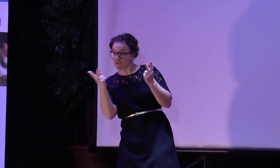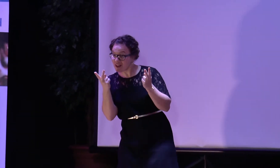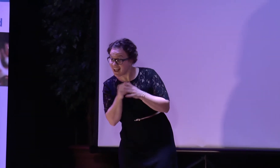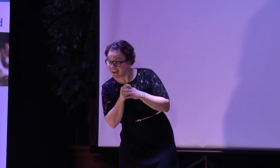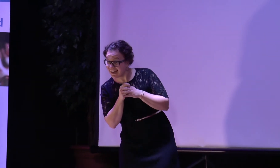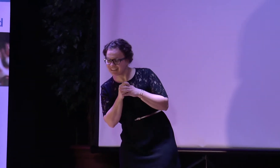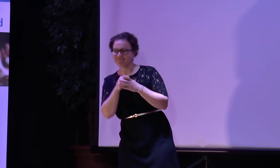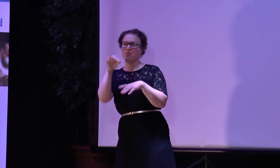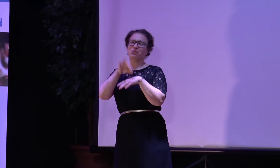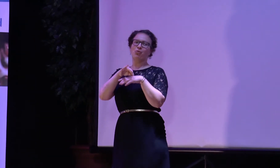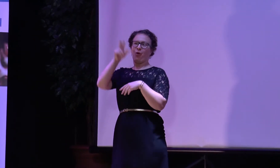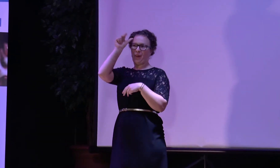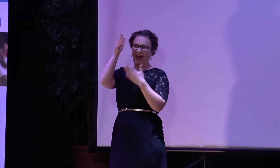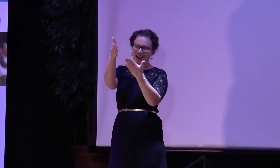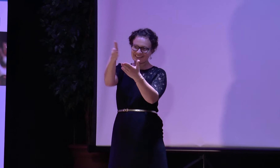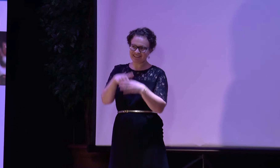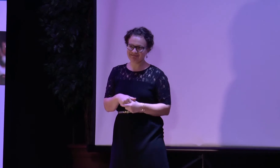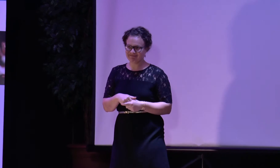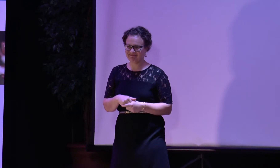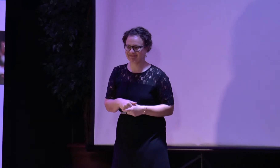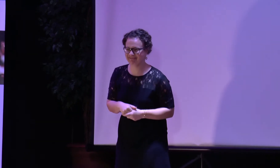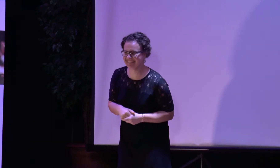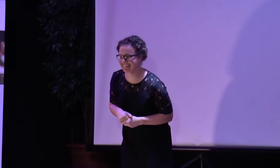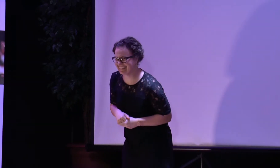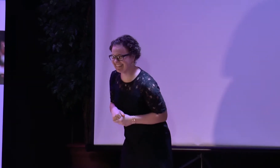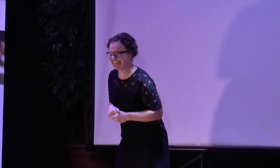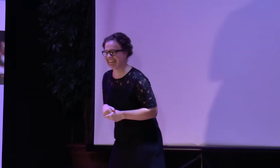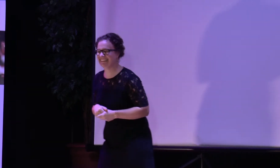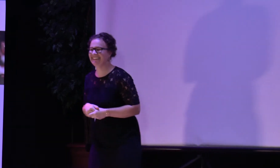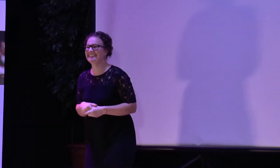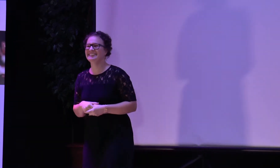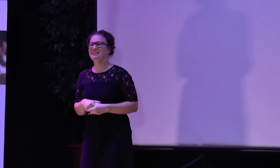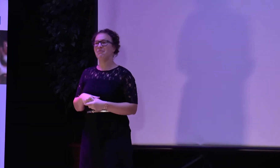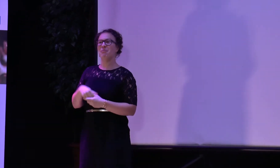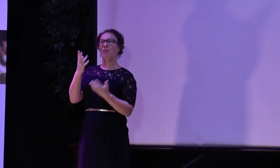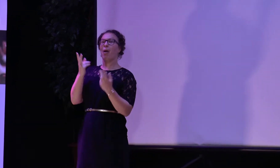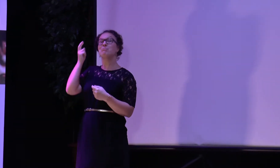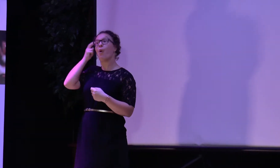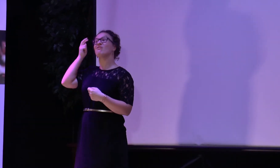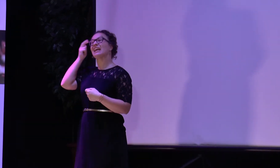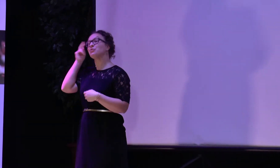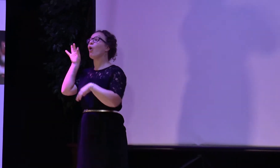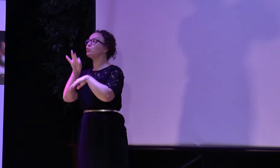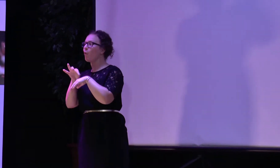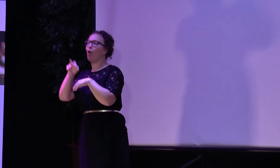Unser zweiter Redner, Uli Hase, ist auch eine sehr große Persönlichkeit, eine berühmte Persönlichkeit